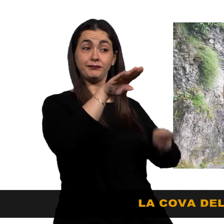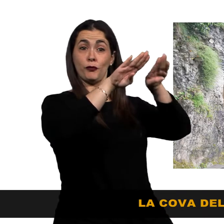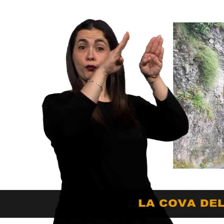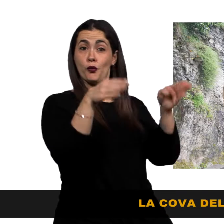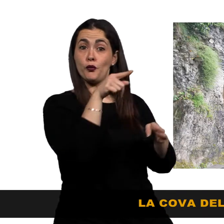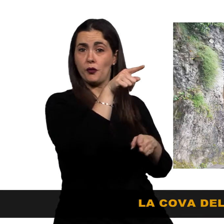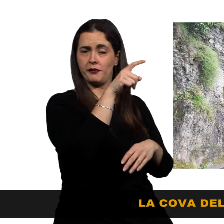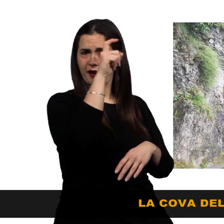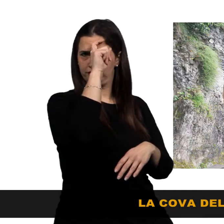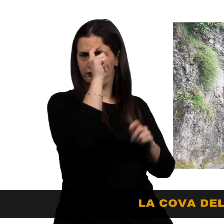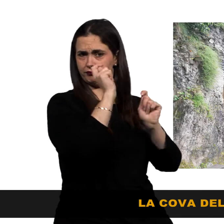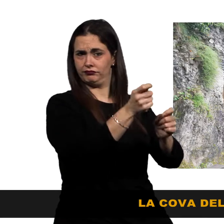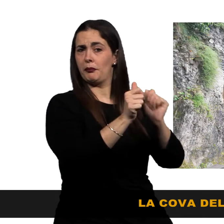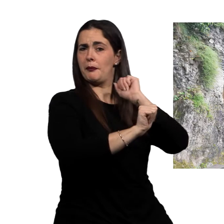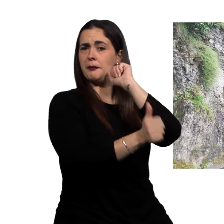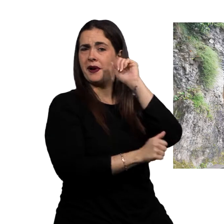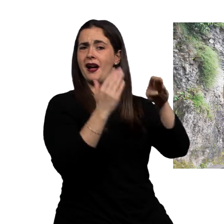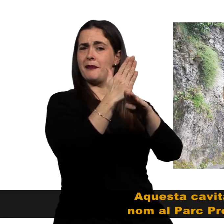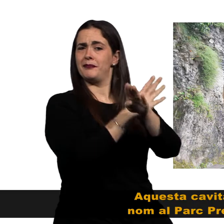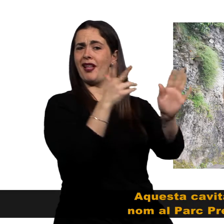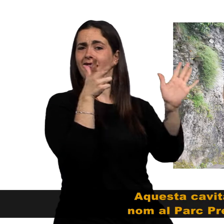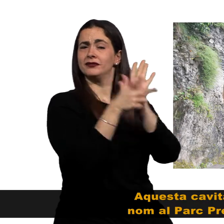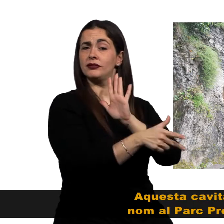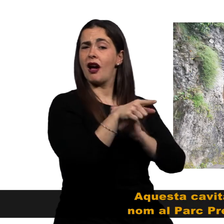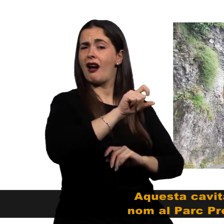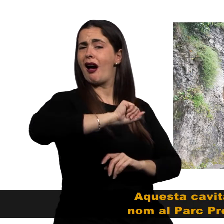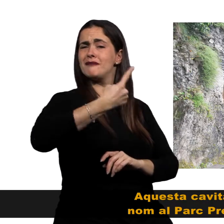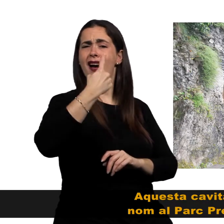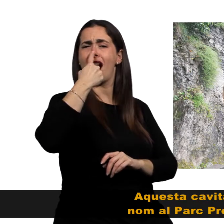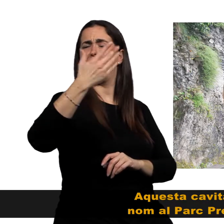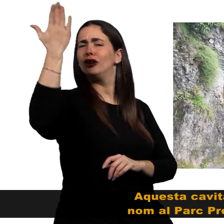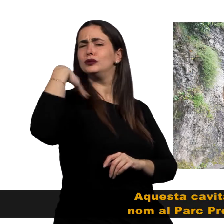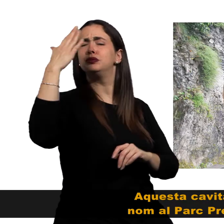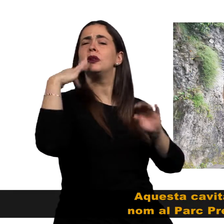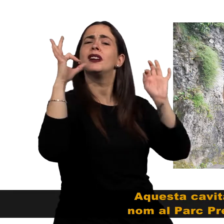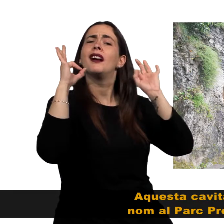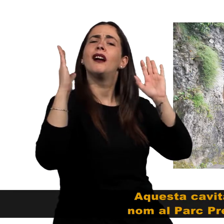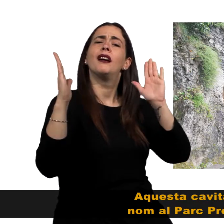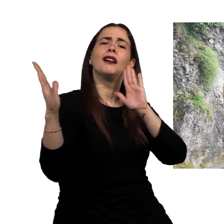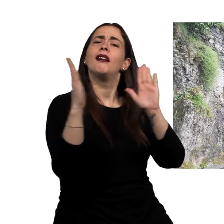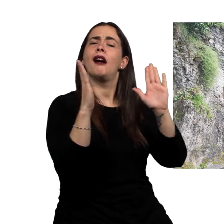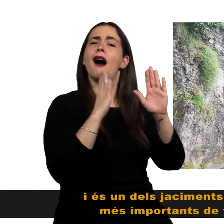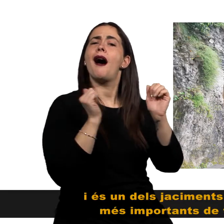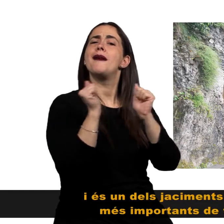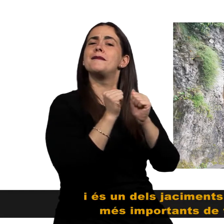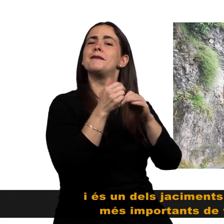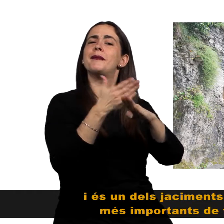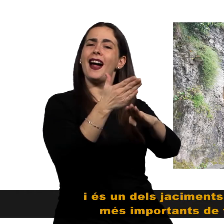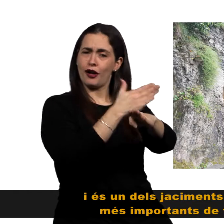La cova del Toi Aquesta cavitat dona nom al parc prehistòric i és un dels jaciments